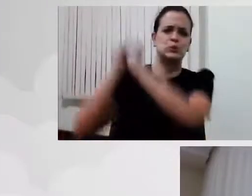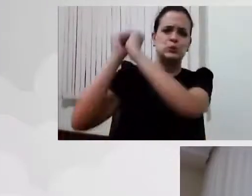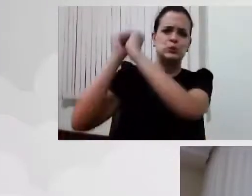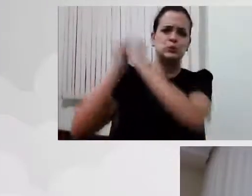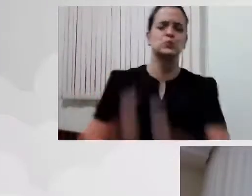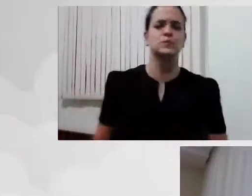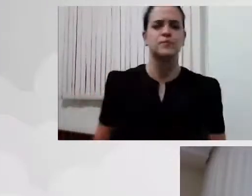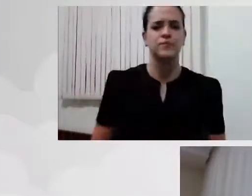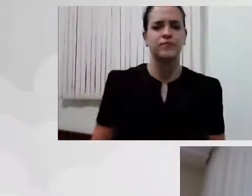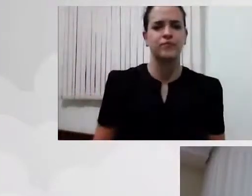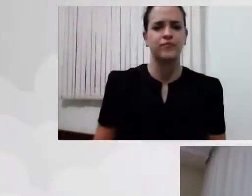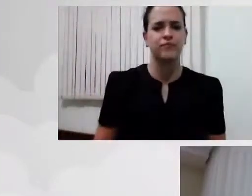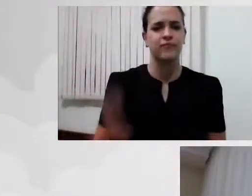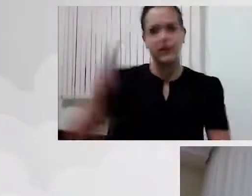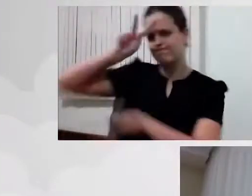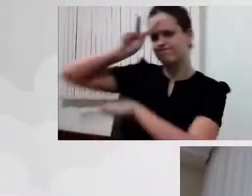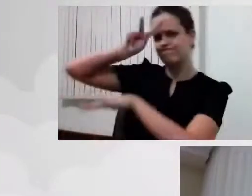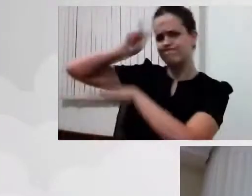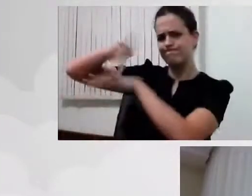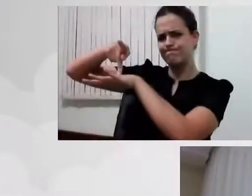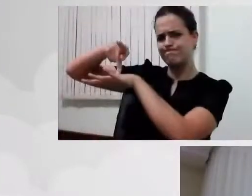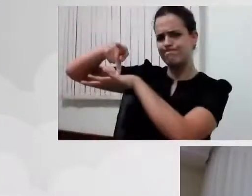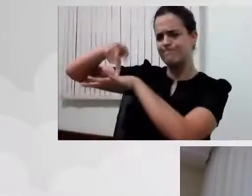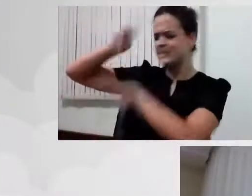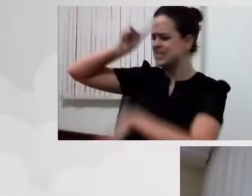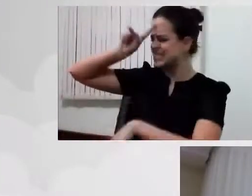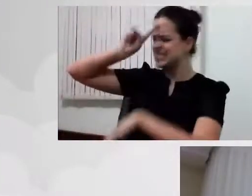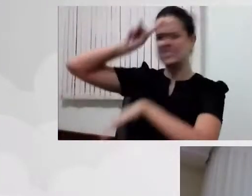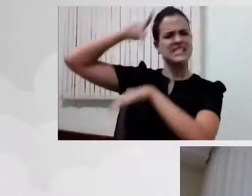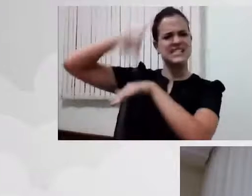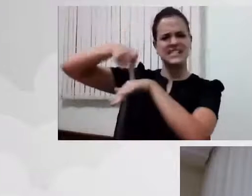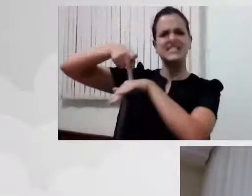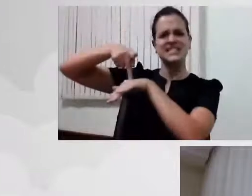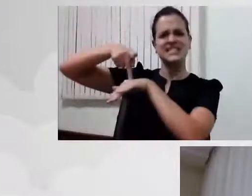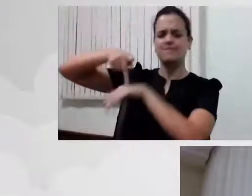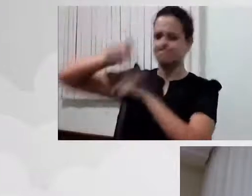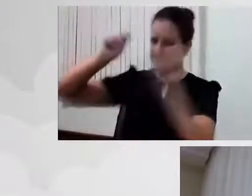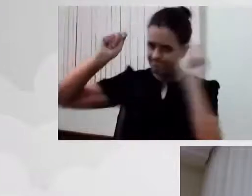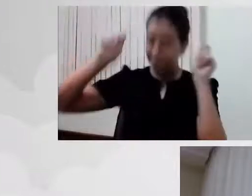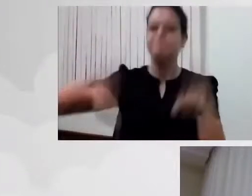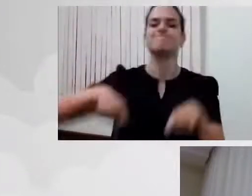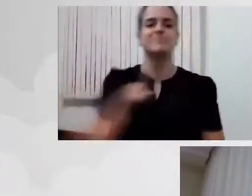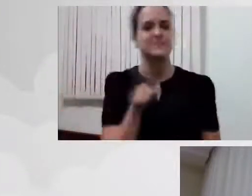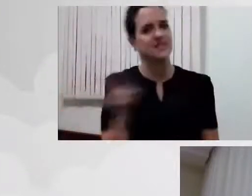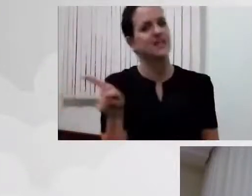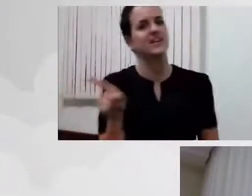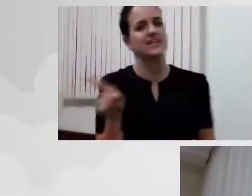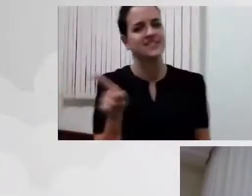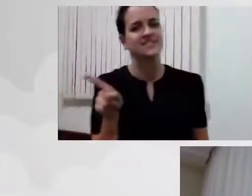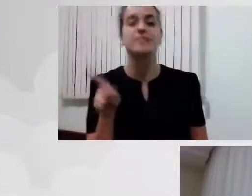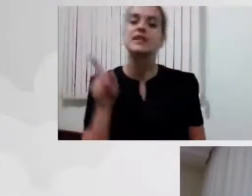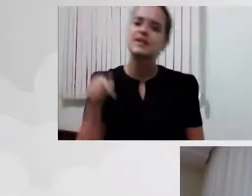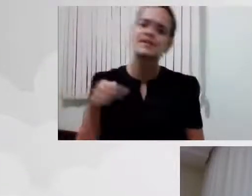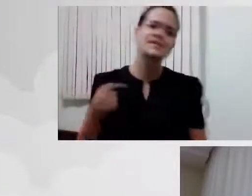autônomo, a maior autonomia que é possível a ele, isso é um bem, isso é